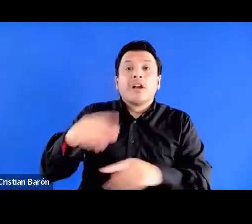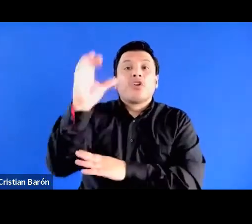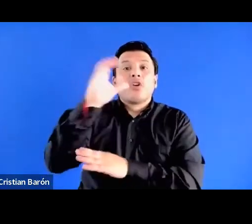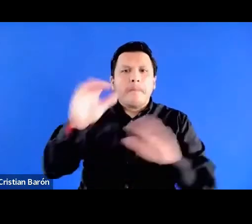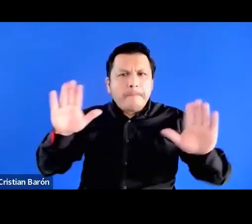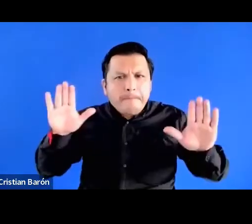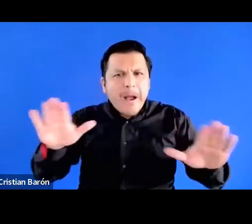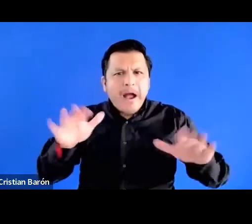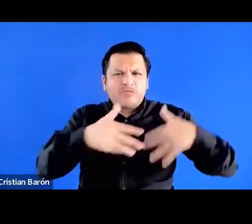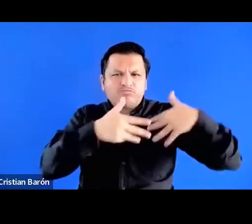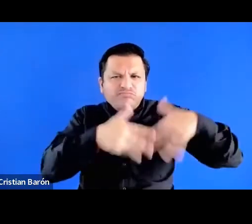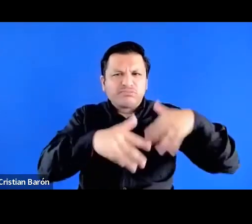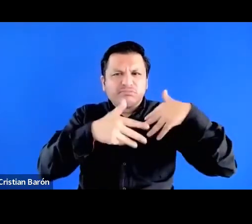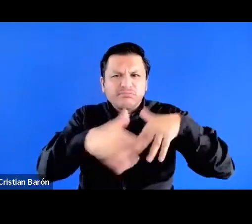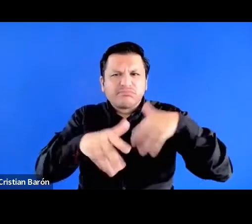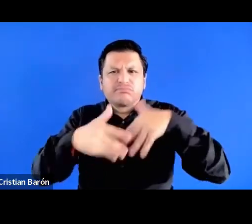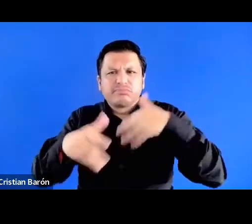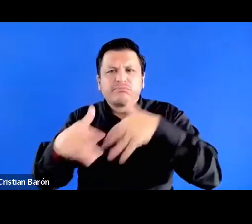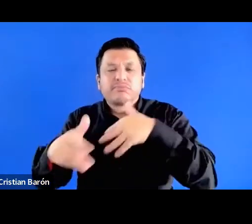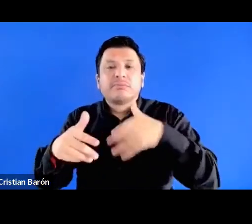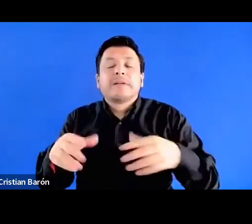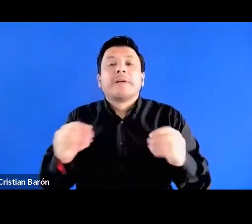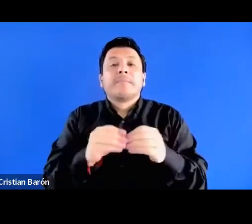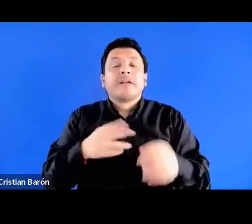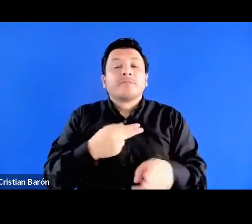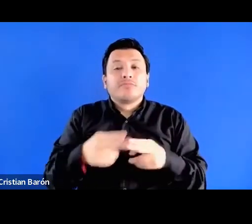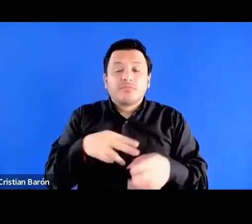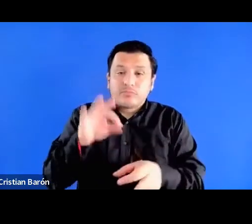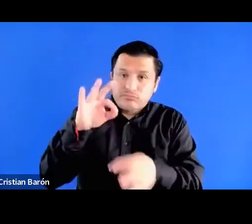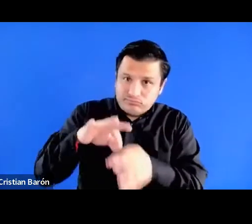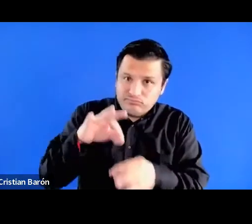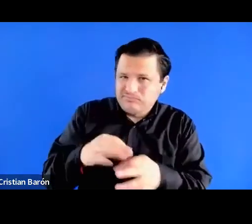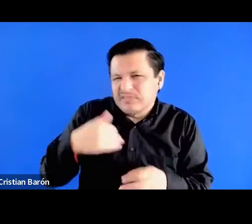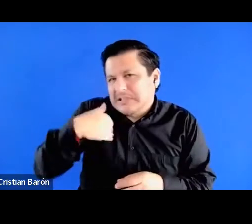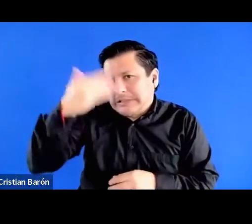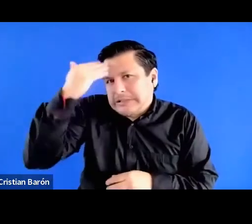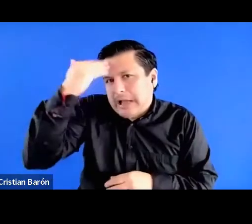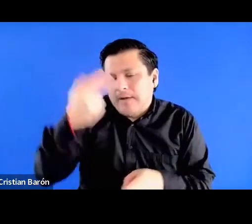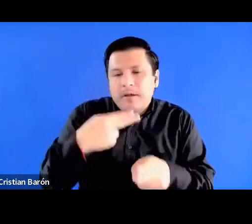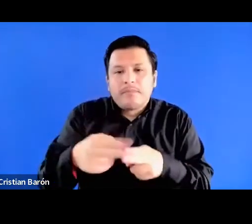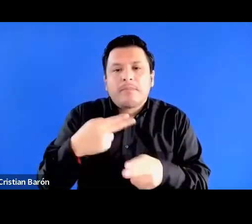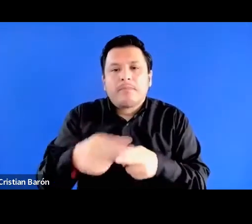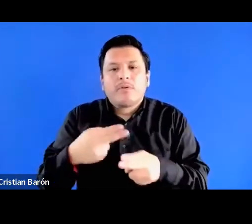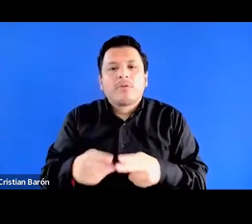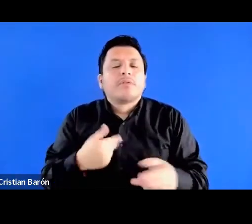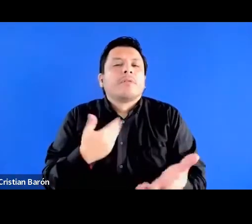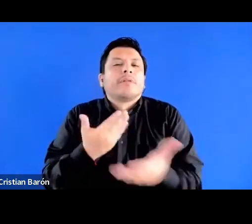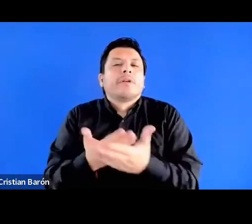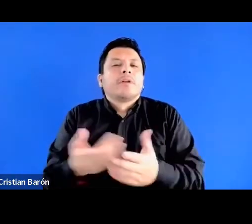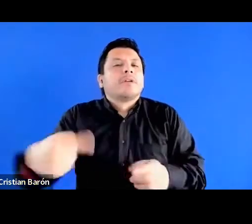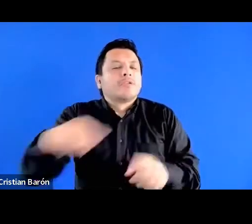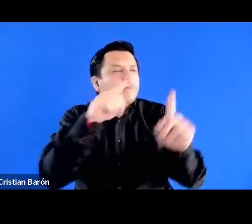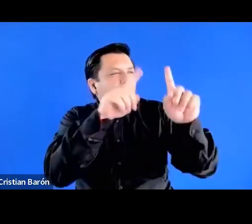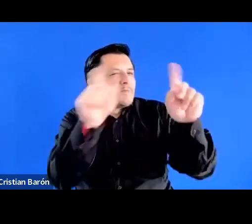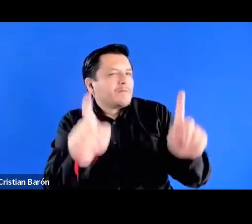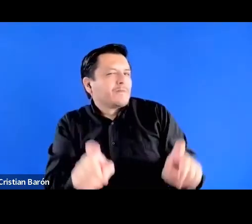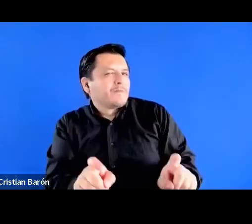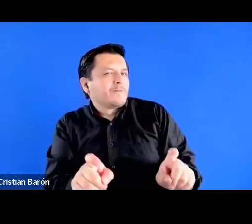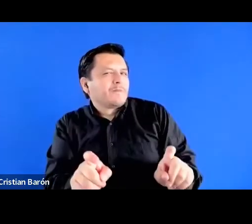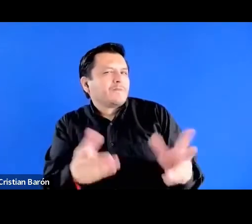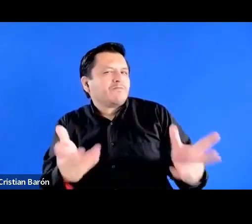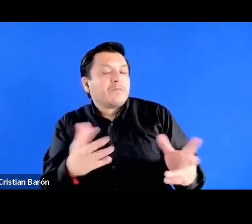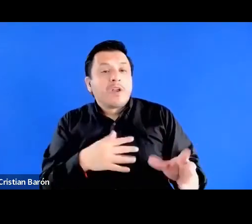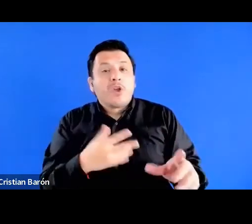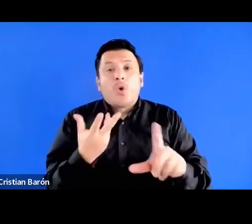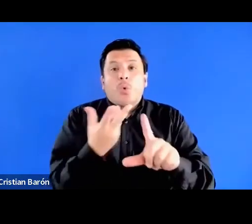la coyuntura electoral en la que estamos actualmente plantea nuevas preguntas sobre el papel que pueden jugar las